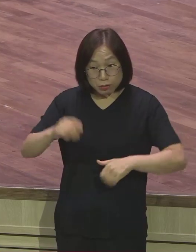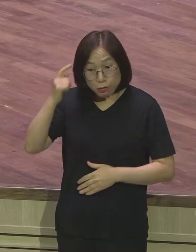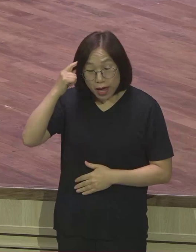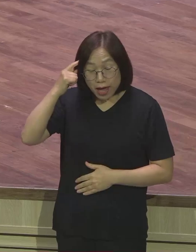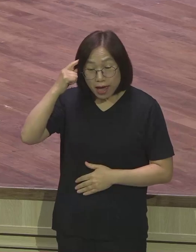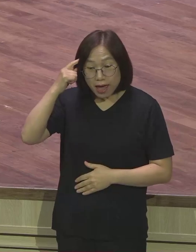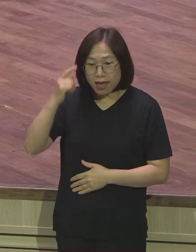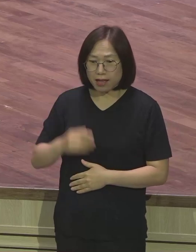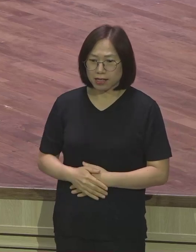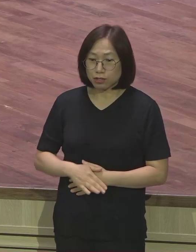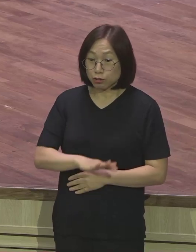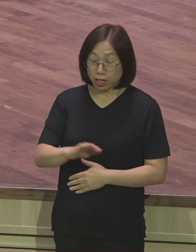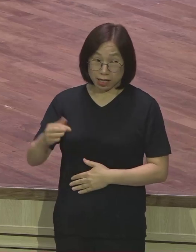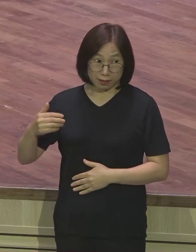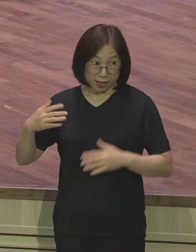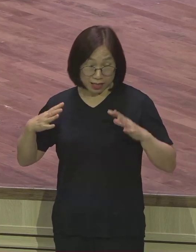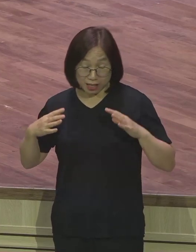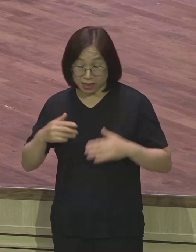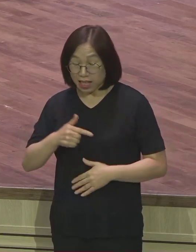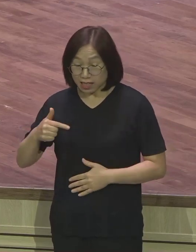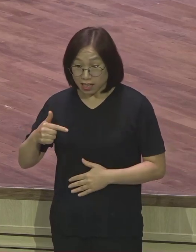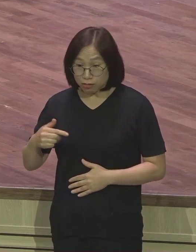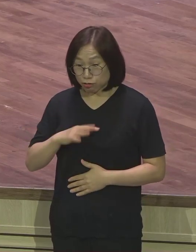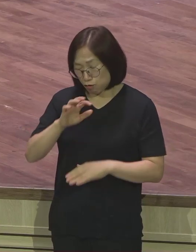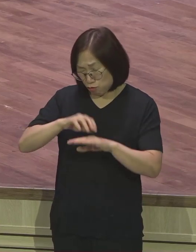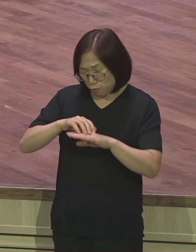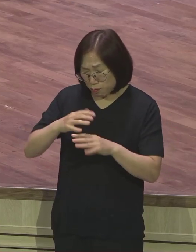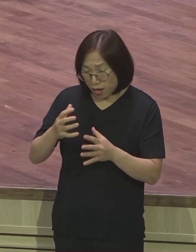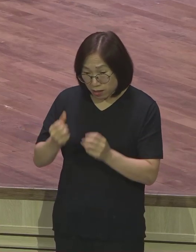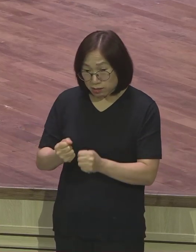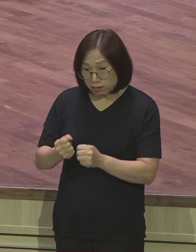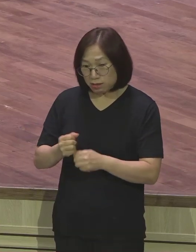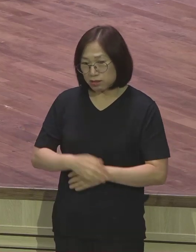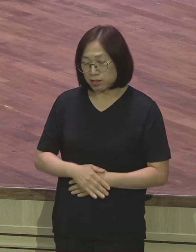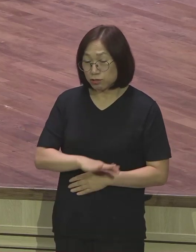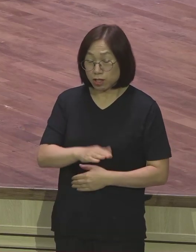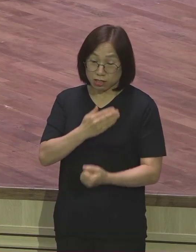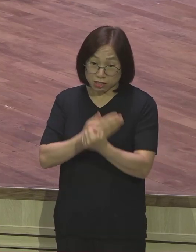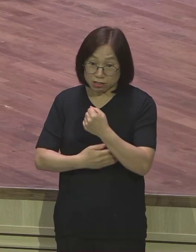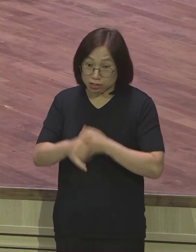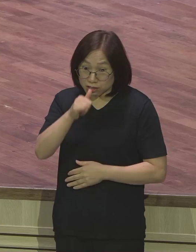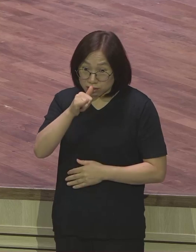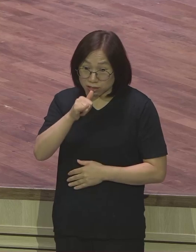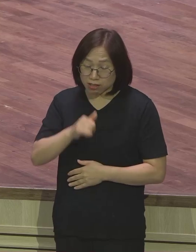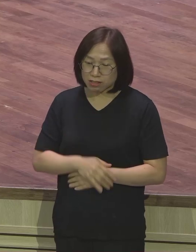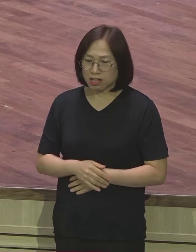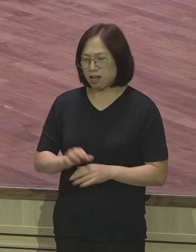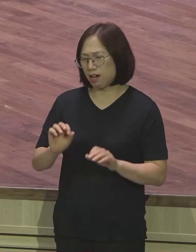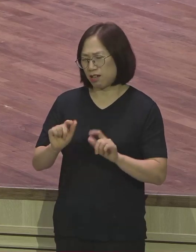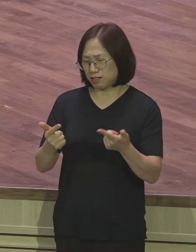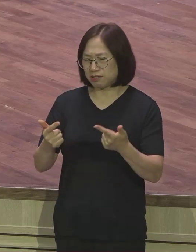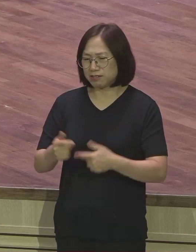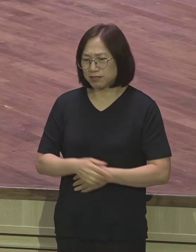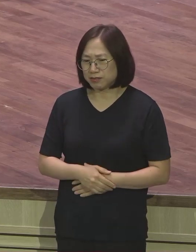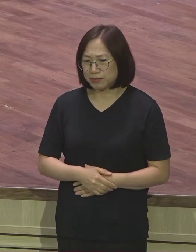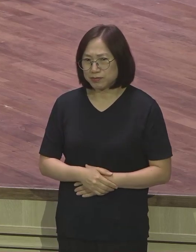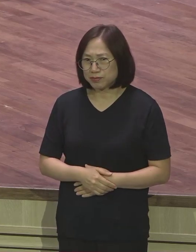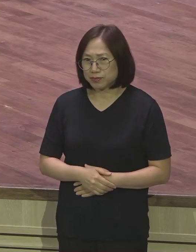우리가 대단하기 때문에 우리가 훈련을 많이 받았기 때문에 우리가 능력이 있기 때문에 아닙니다. 그리스도를